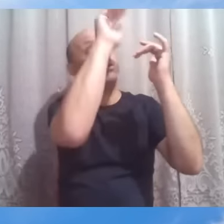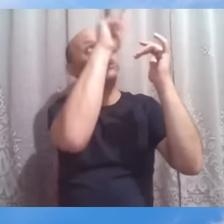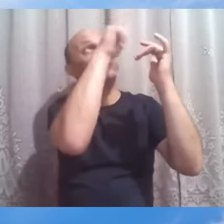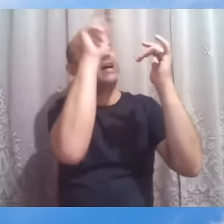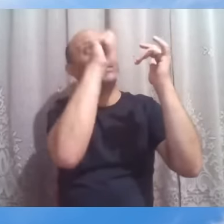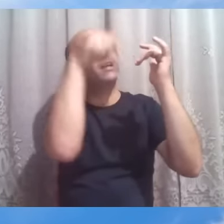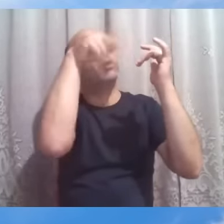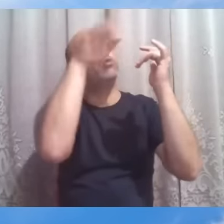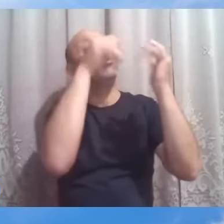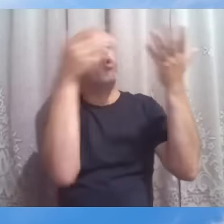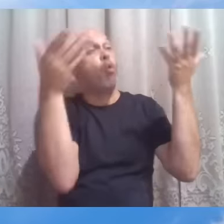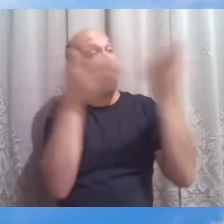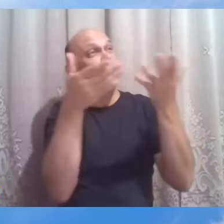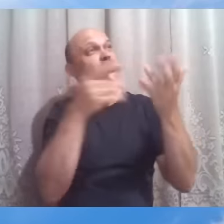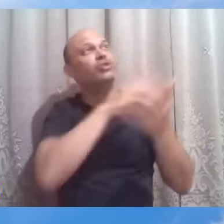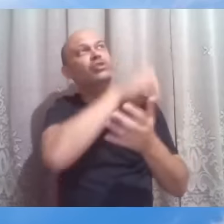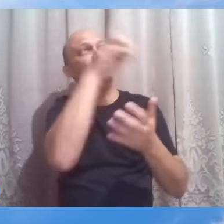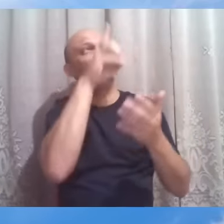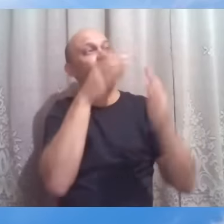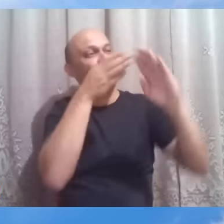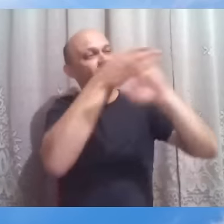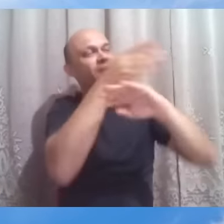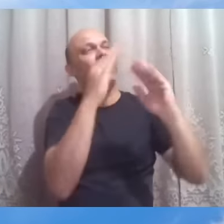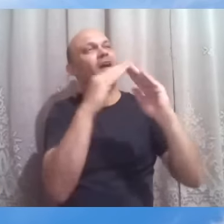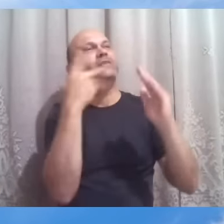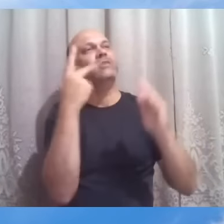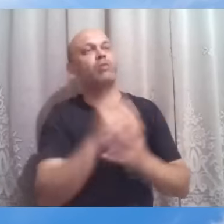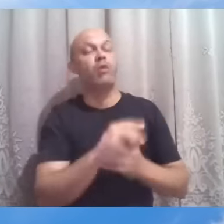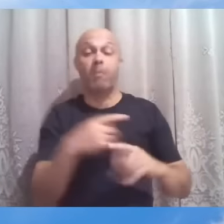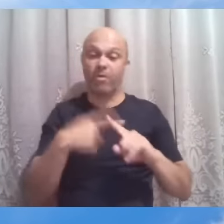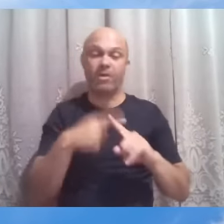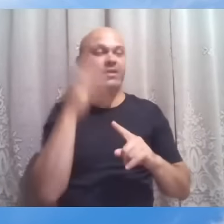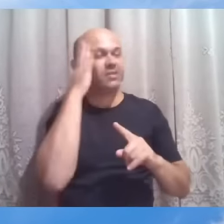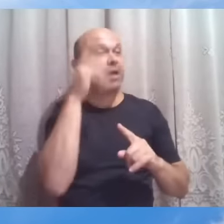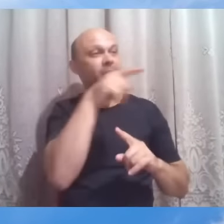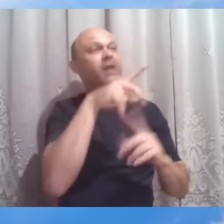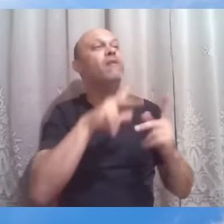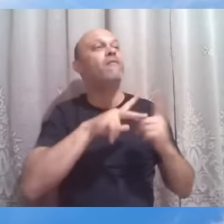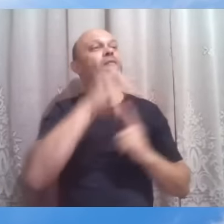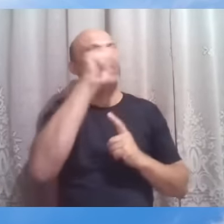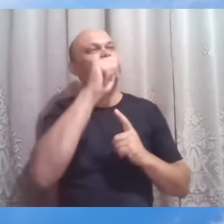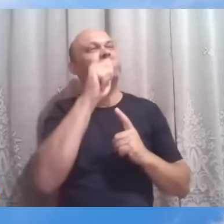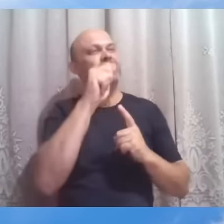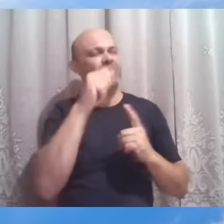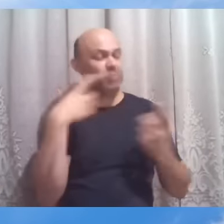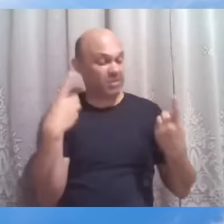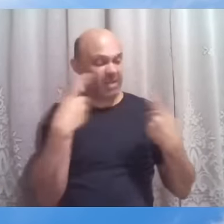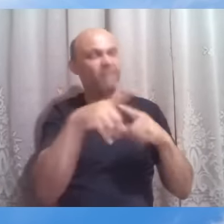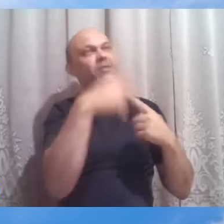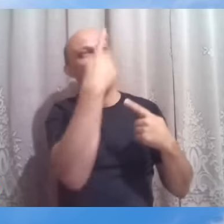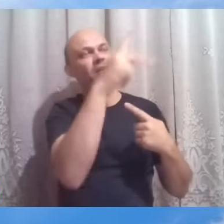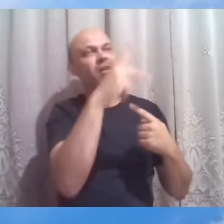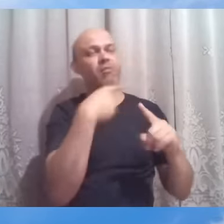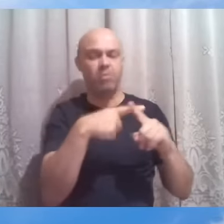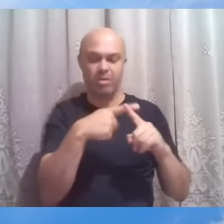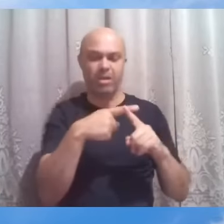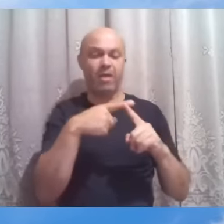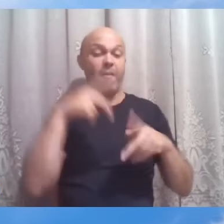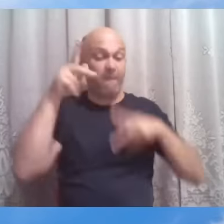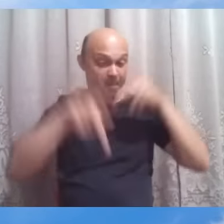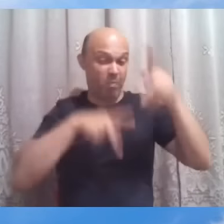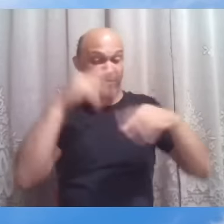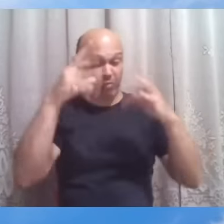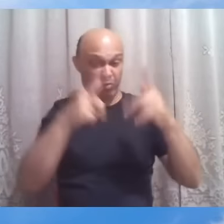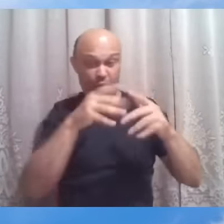Porque ele soube vencer o desafio que ele estava imposto, a incompreensão, porque a multidão ali representa o quê? A